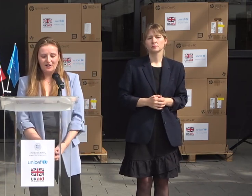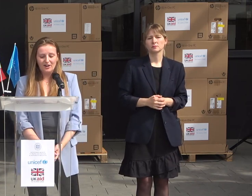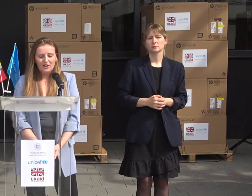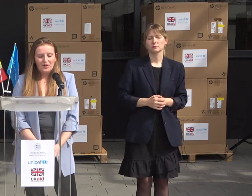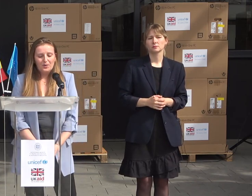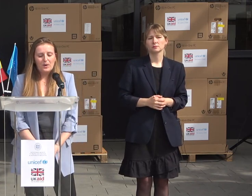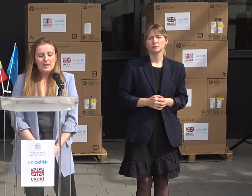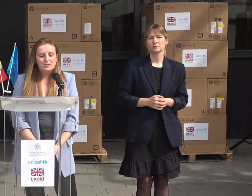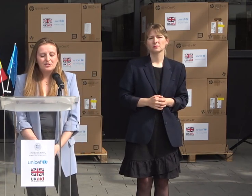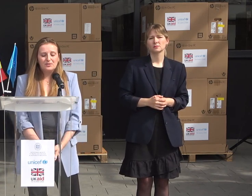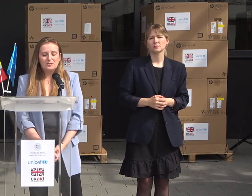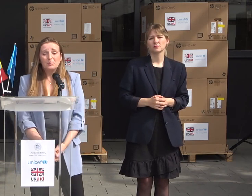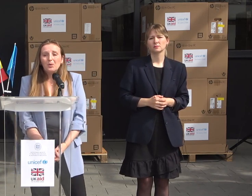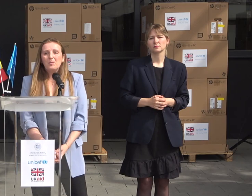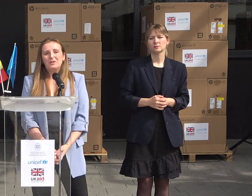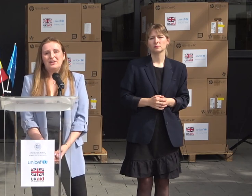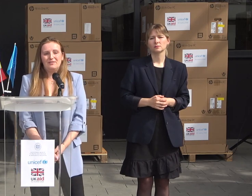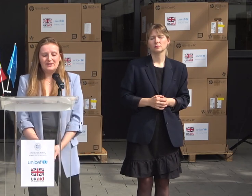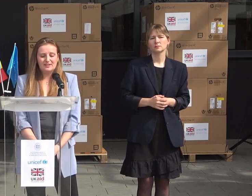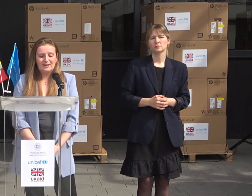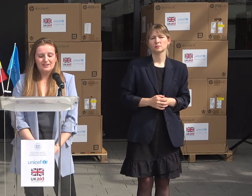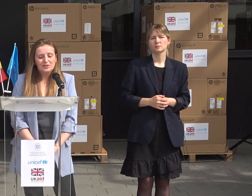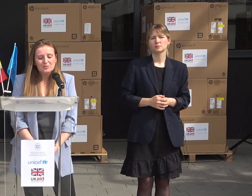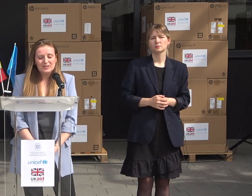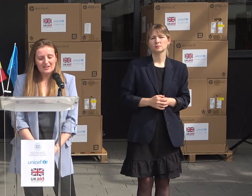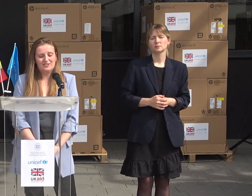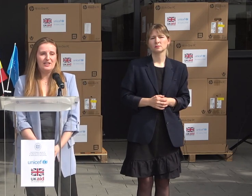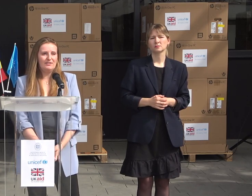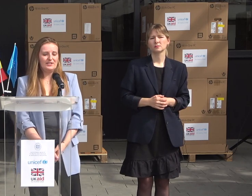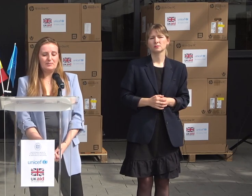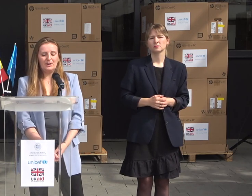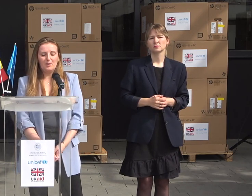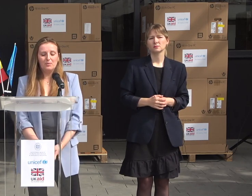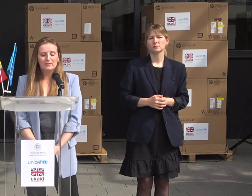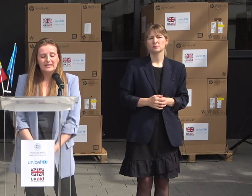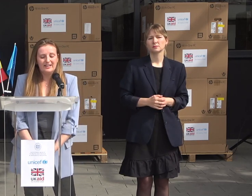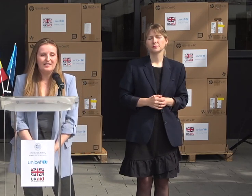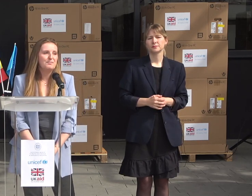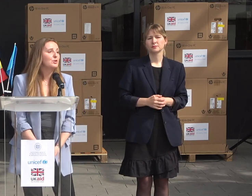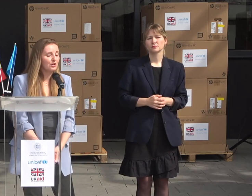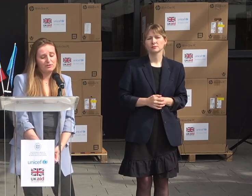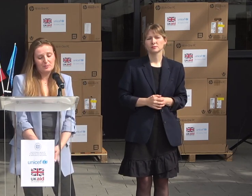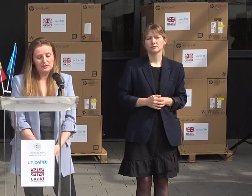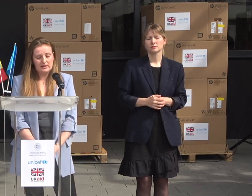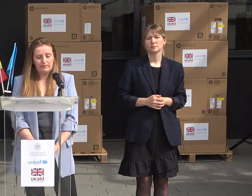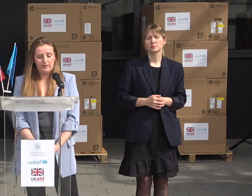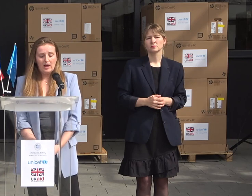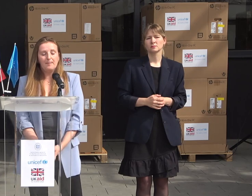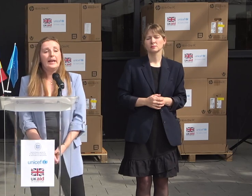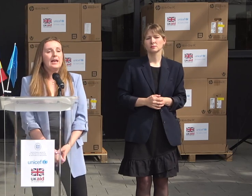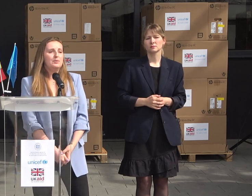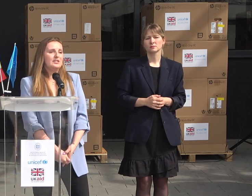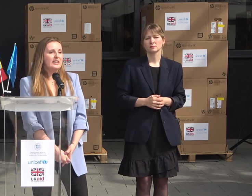We're able to support Moldova's social protection services to become more resilient, more shock responsive